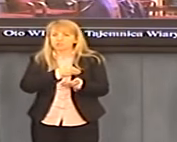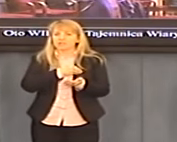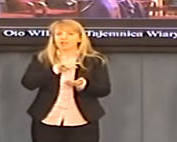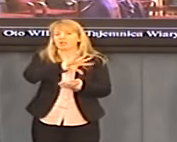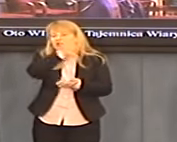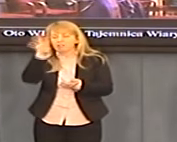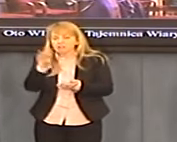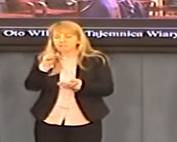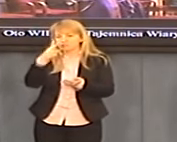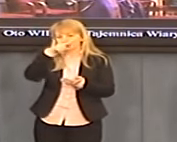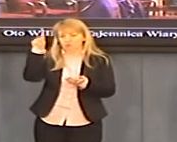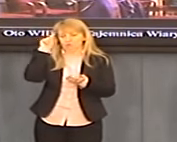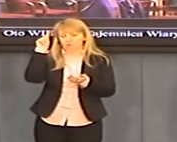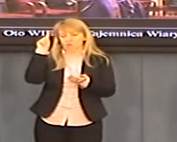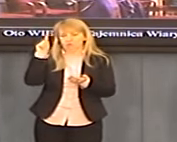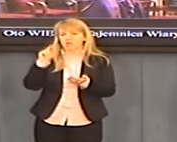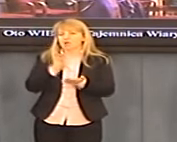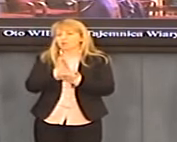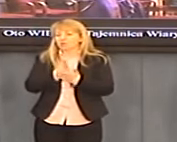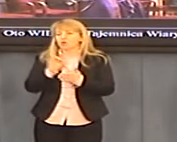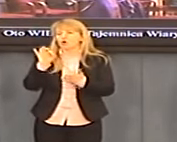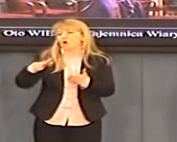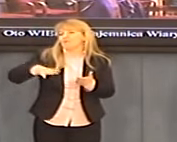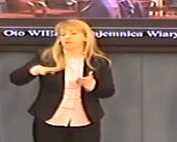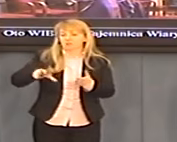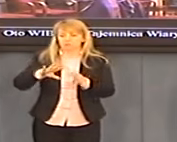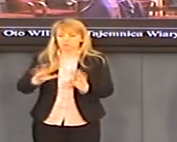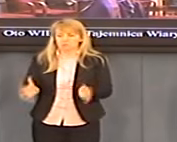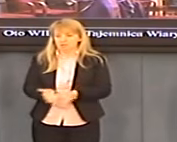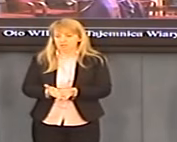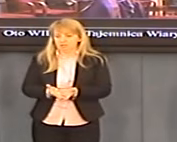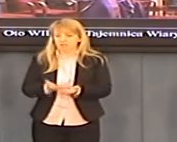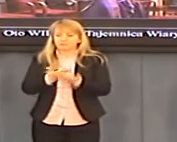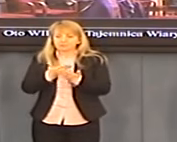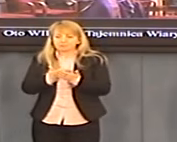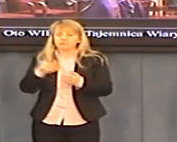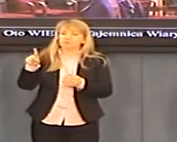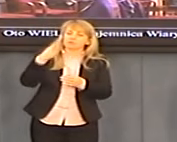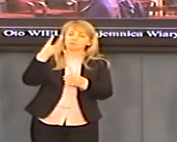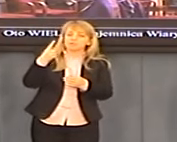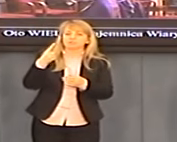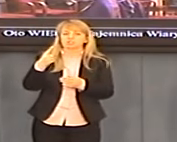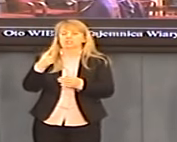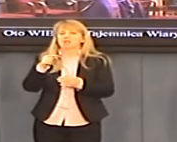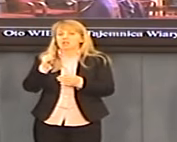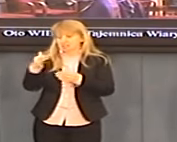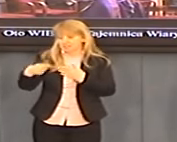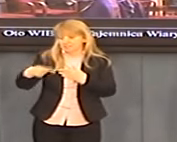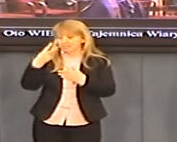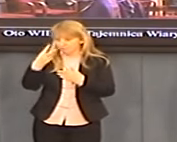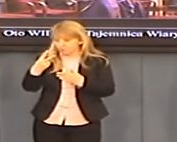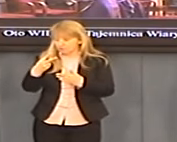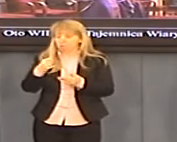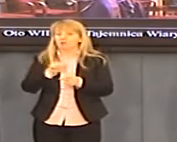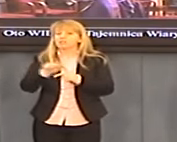wartości filozoficzne, tylko chodzi o wartości materialne i pierwszym z brzegu, ostatnim przykładem obrony